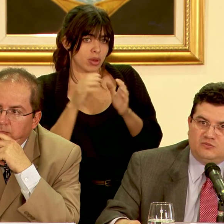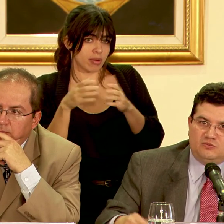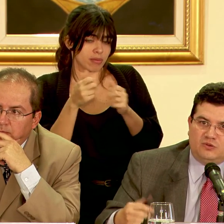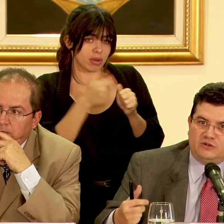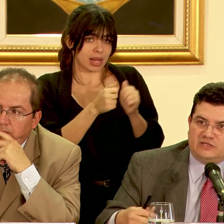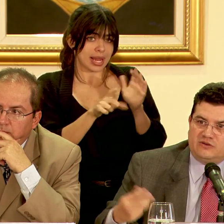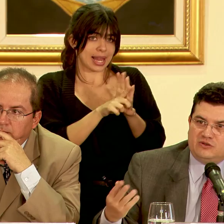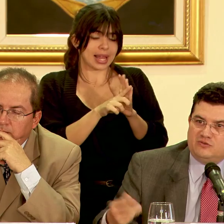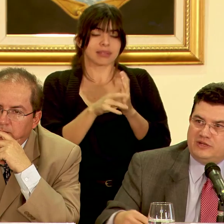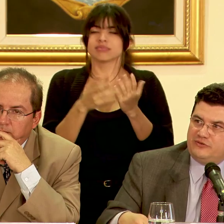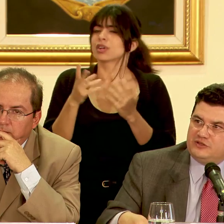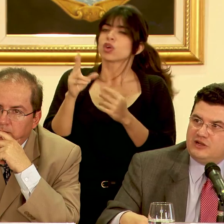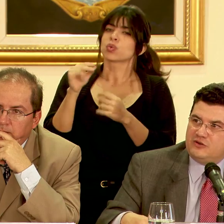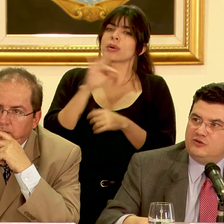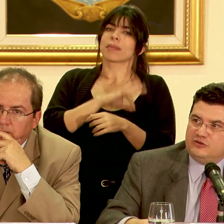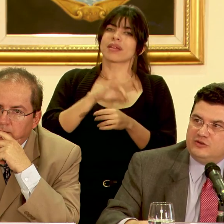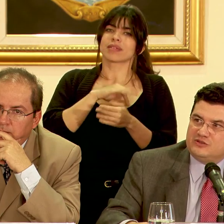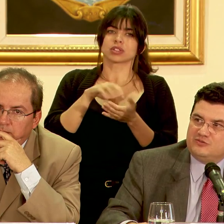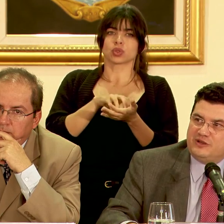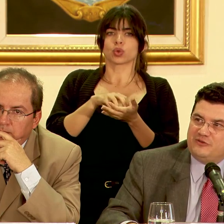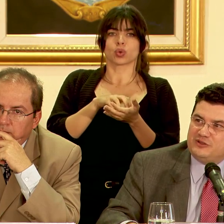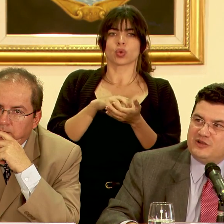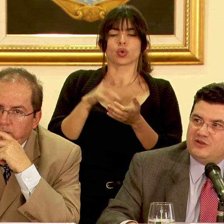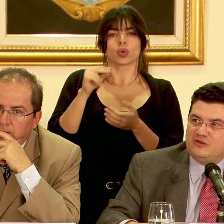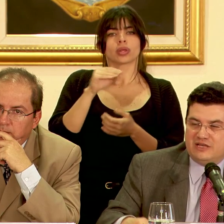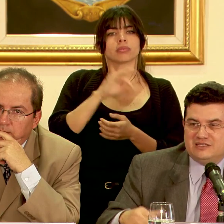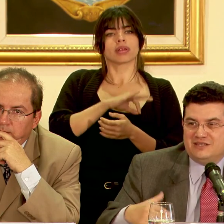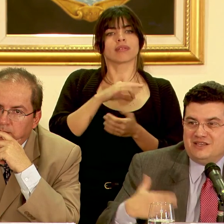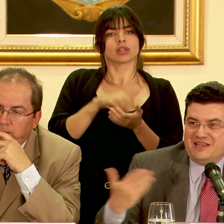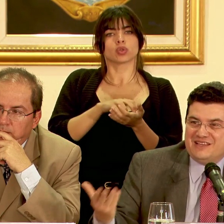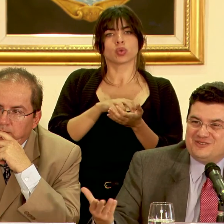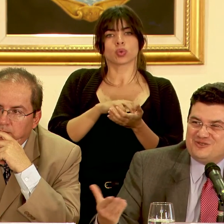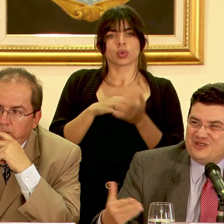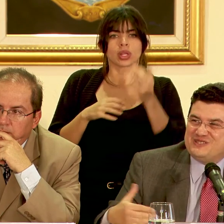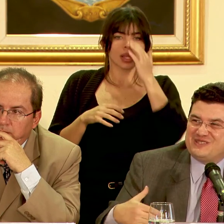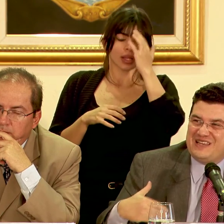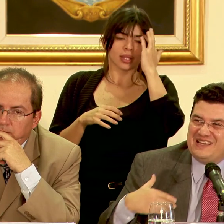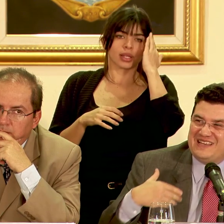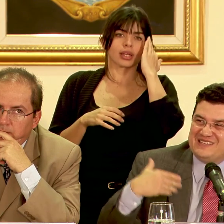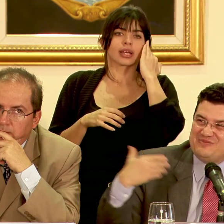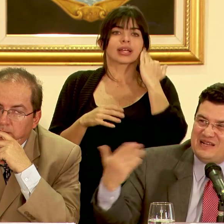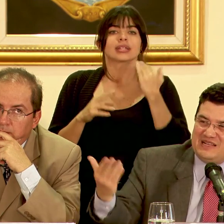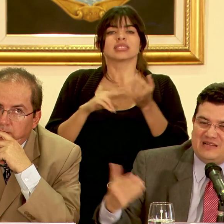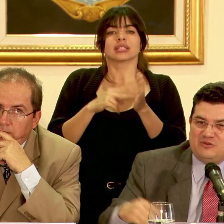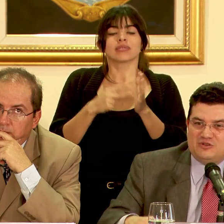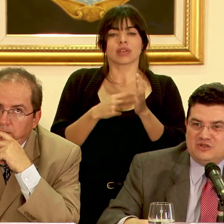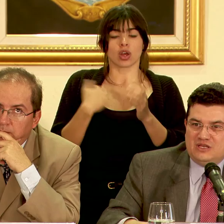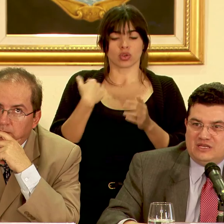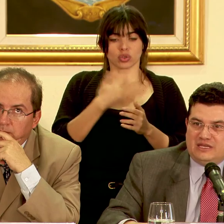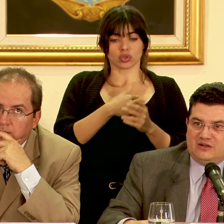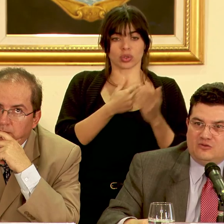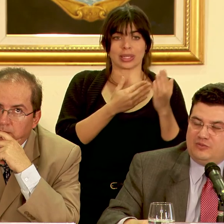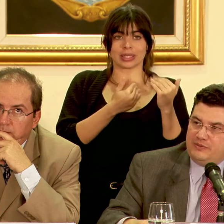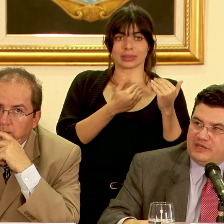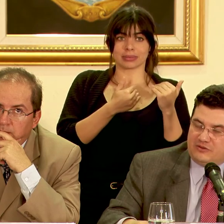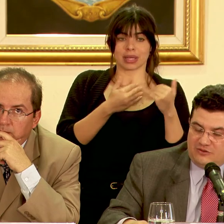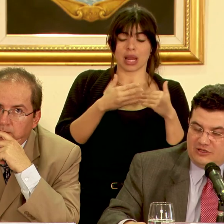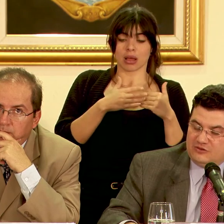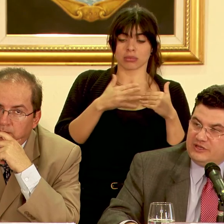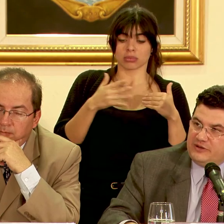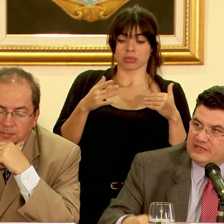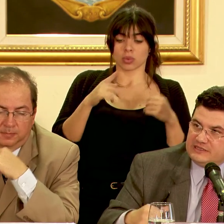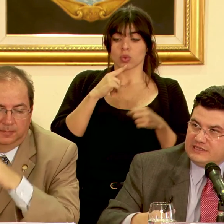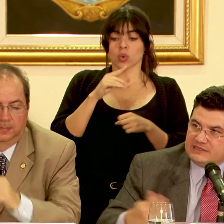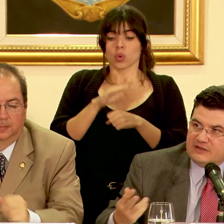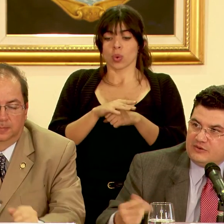bueno es que no es un beneficio la duda es que esperaríamos que el cumplimiento